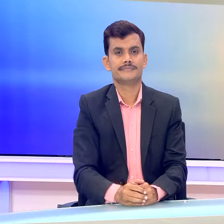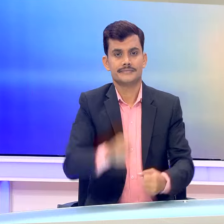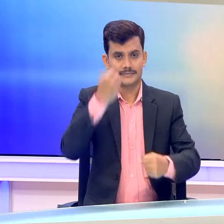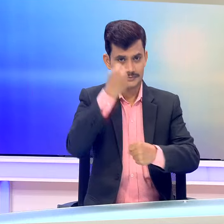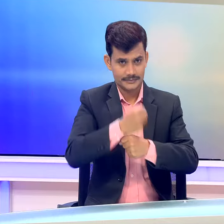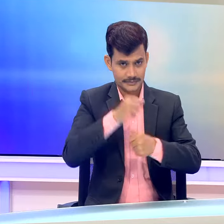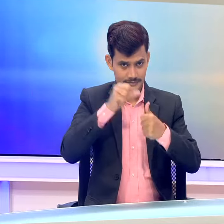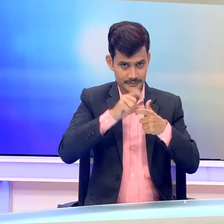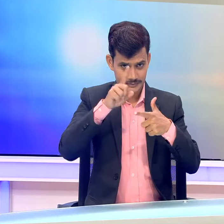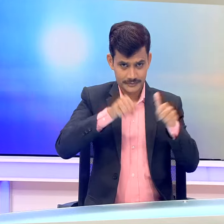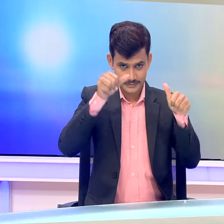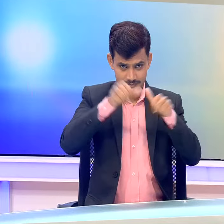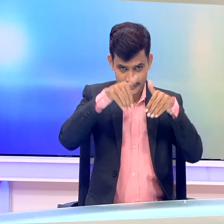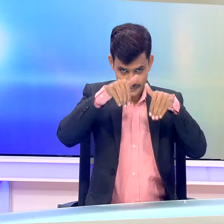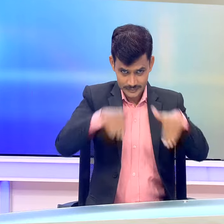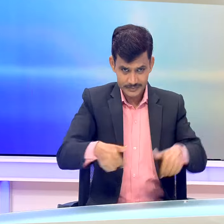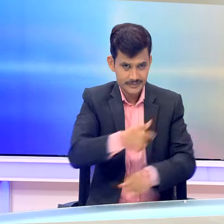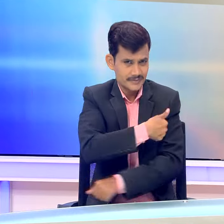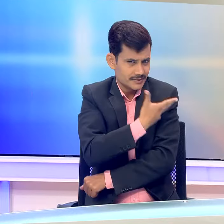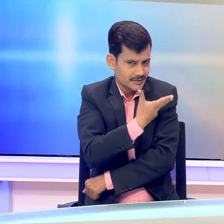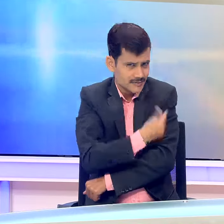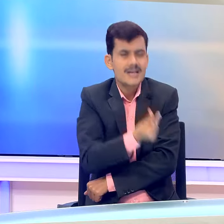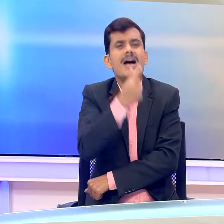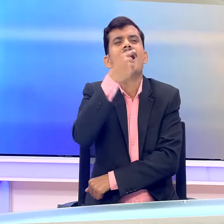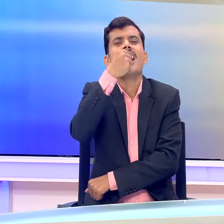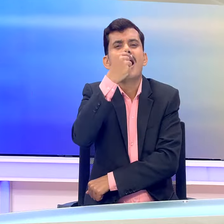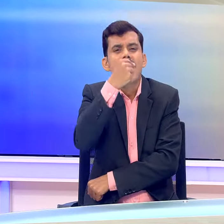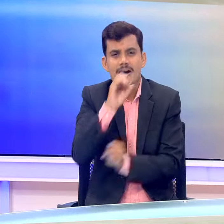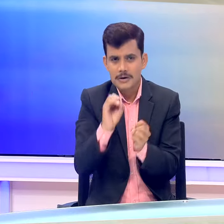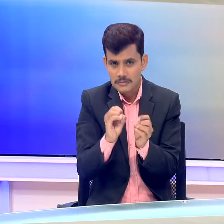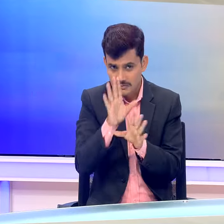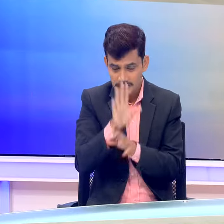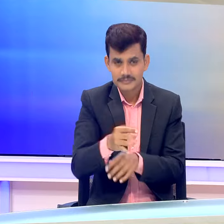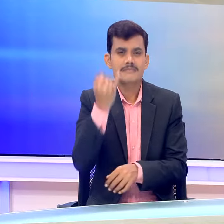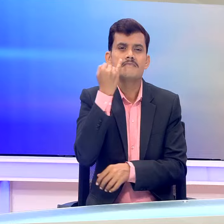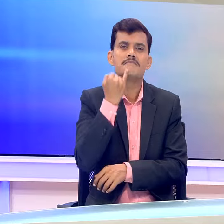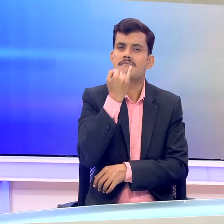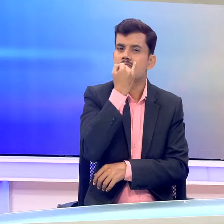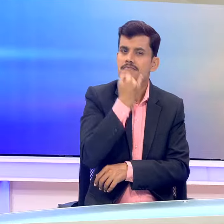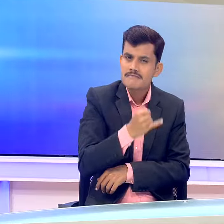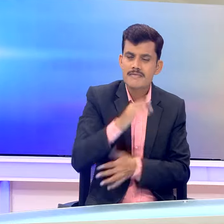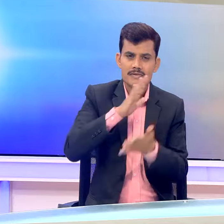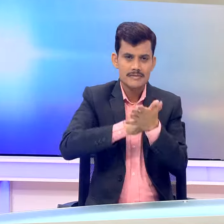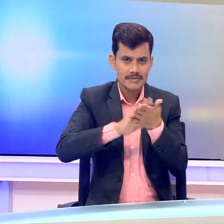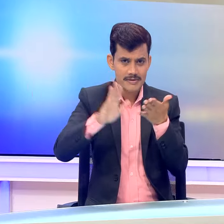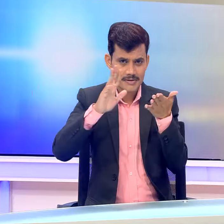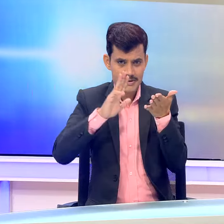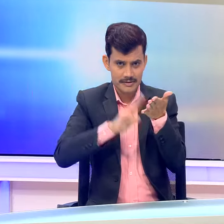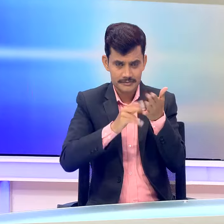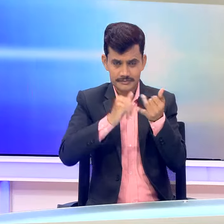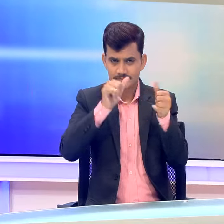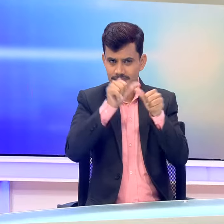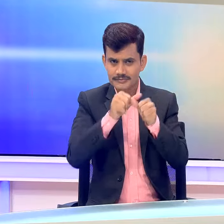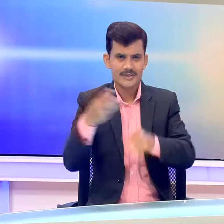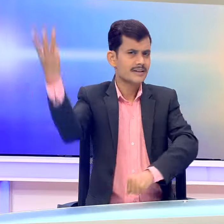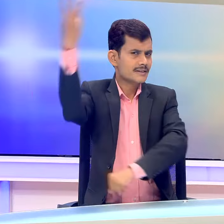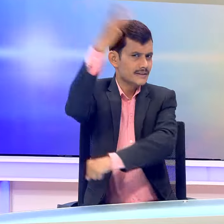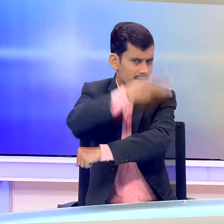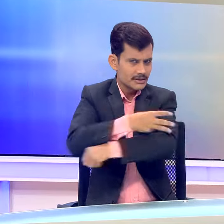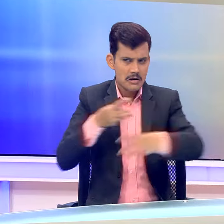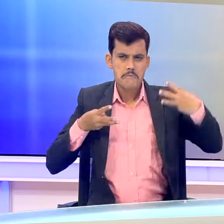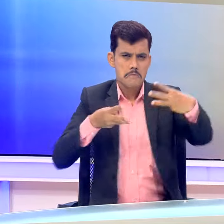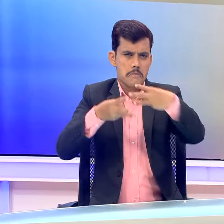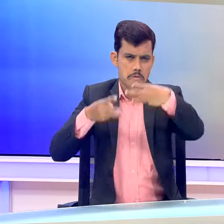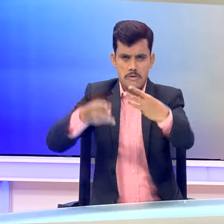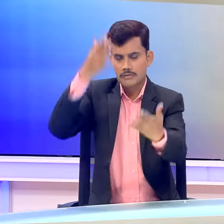गाजा में आज से पोलियो टिका करन अभ्यान शुरू हो जाएगा इसके लिए इसराइल और हमास तीन दिनों तक मानवे संखर्ष विराम